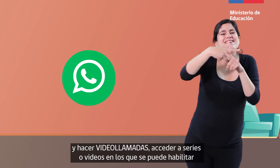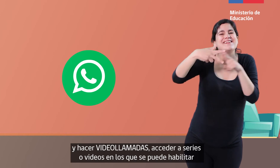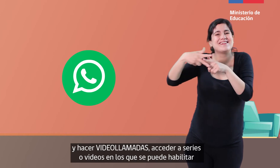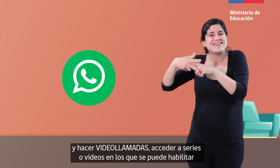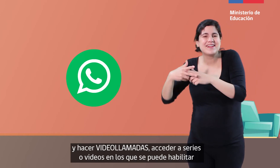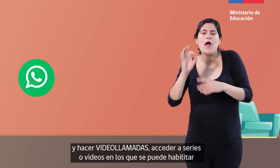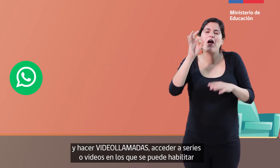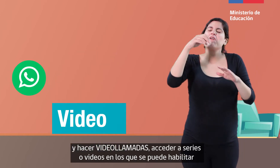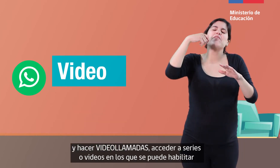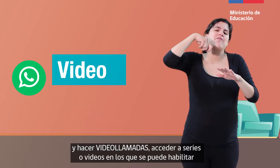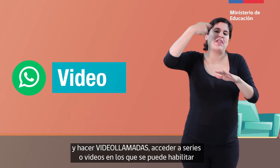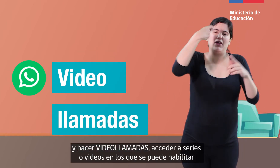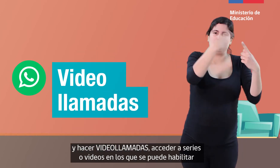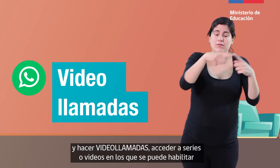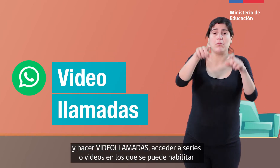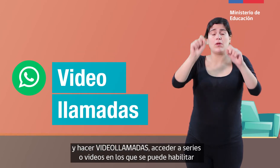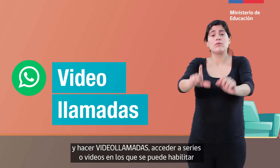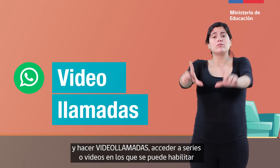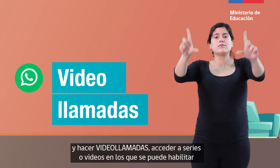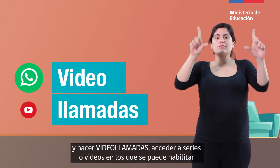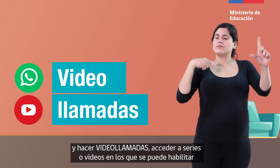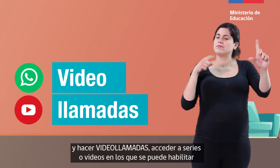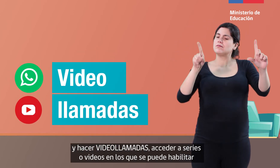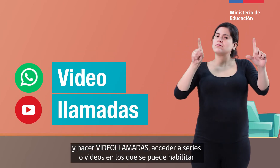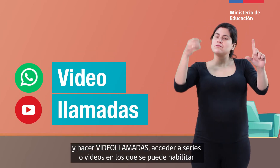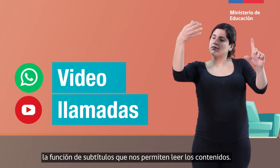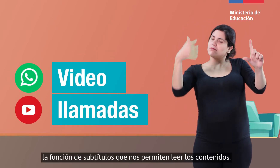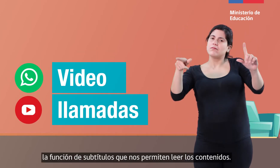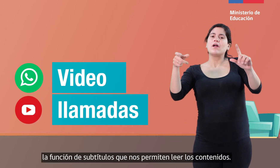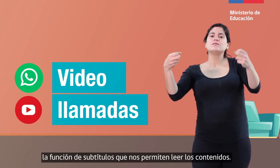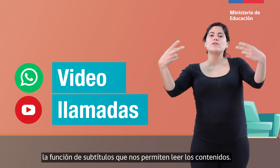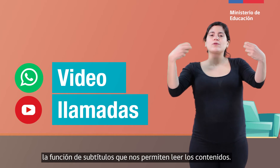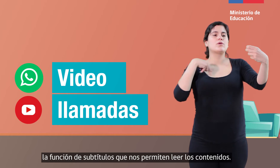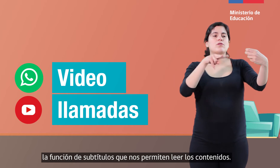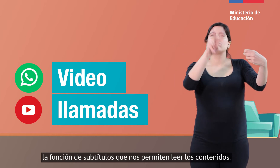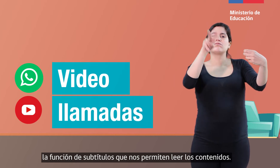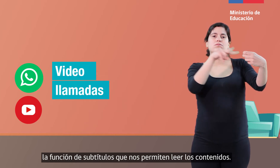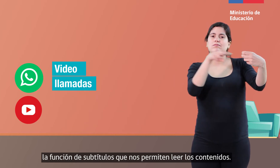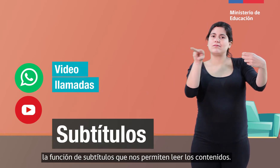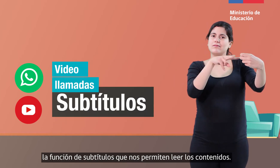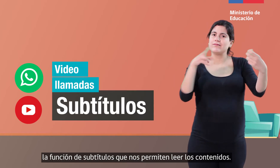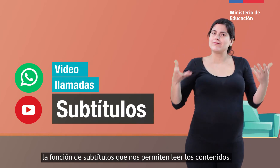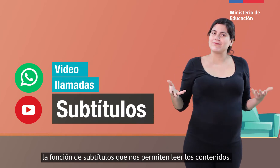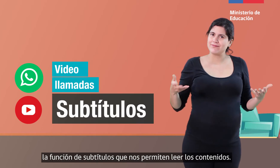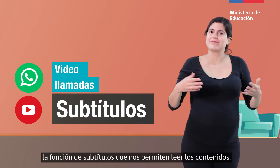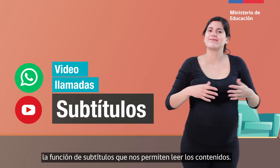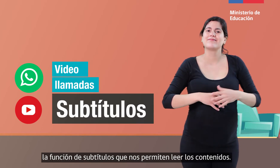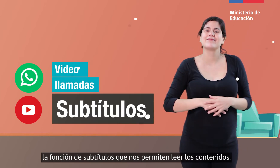videollamadas, acceder a series o videos en los que se pueda habilitar la función de subtítulos que nos permiten leer los contenidos.